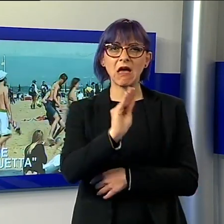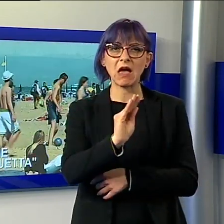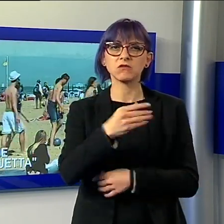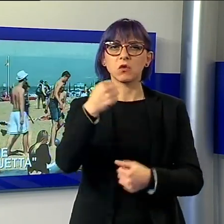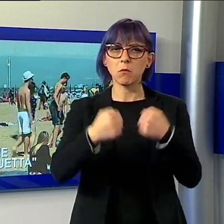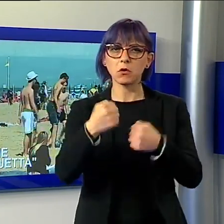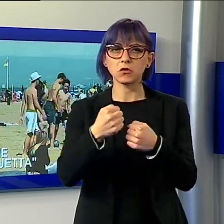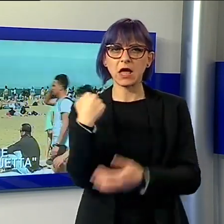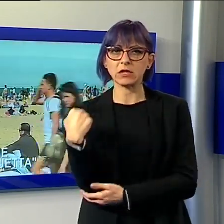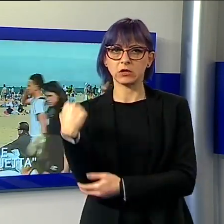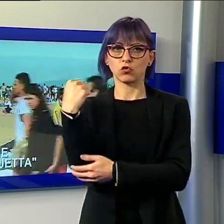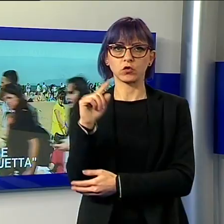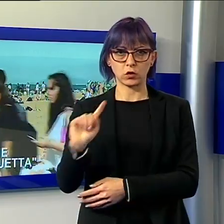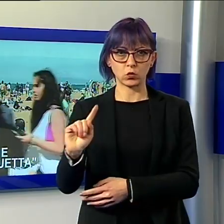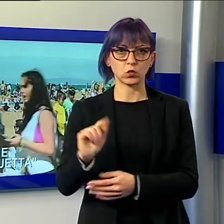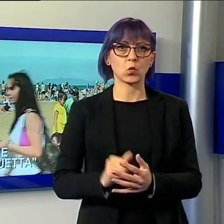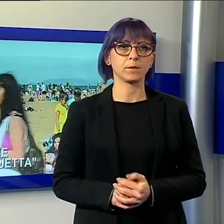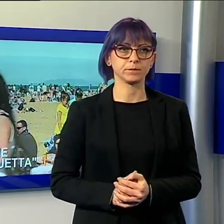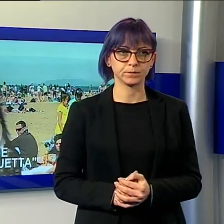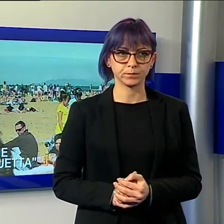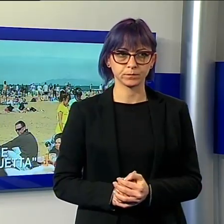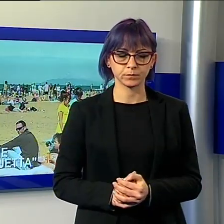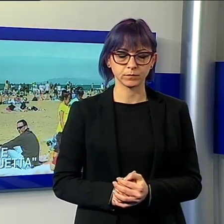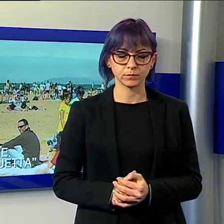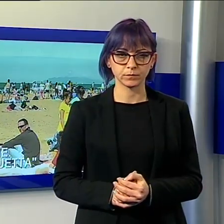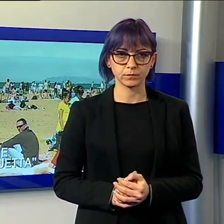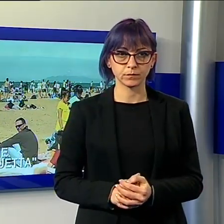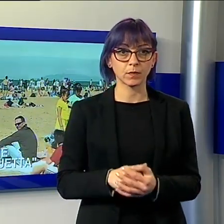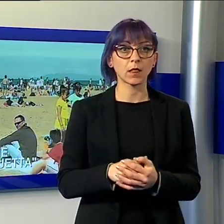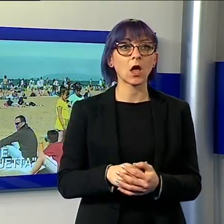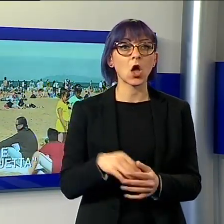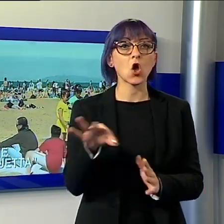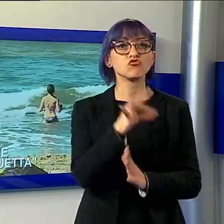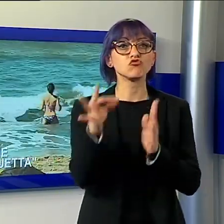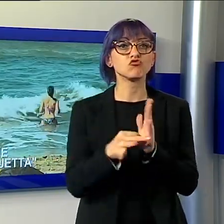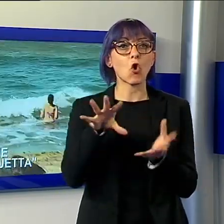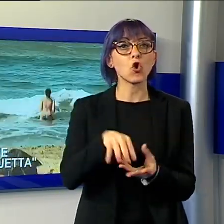e commercianti versiliesi per l'invasione dei turisti sulle spiagge nel lunedì dell'Angelo.